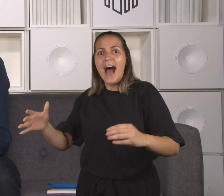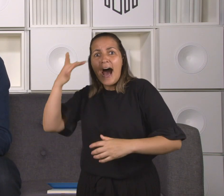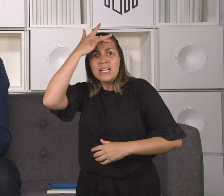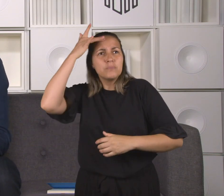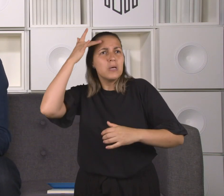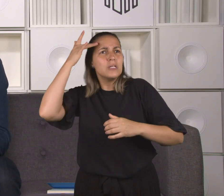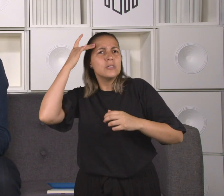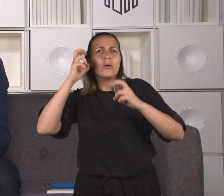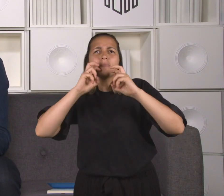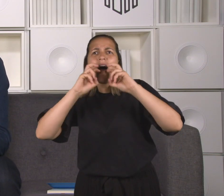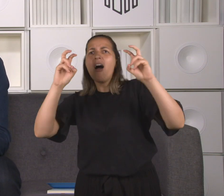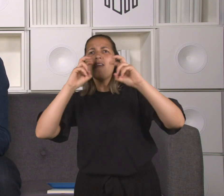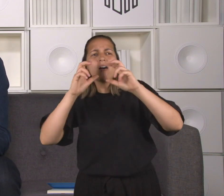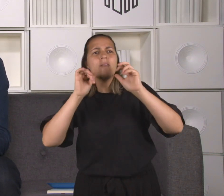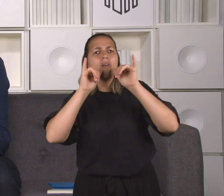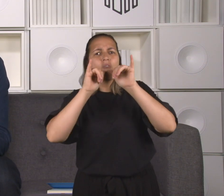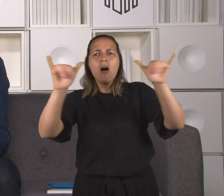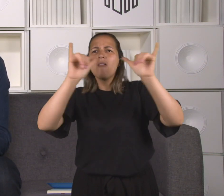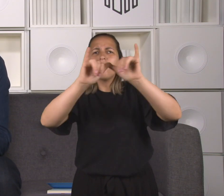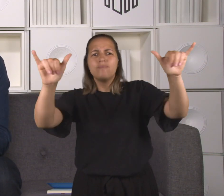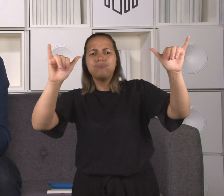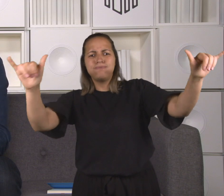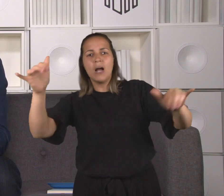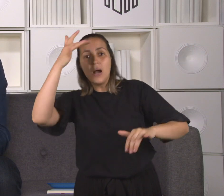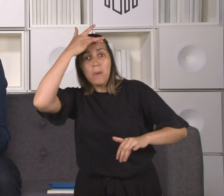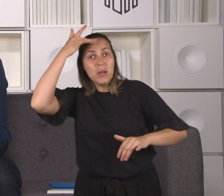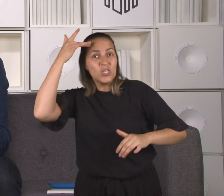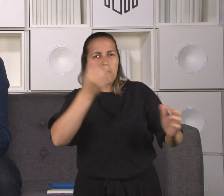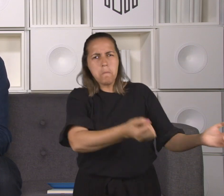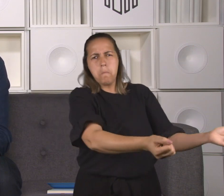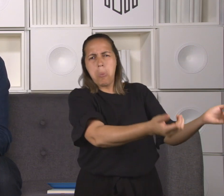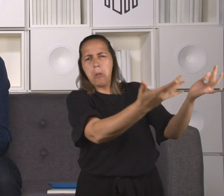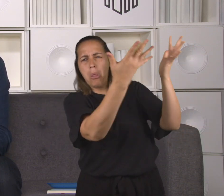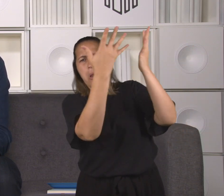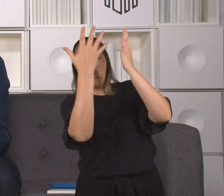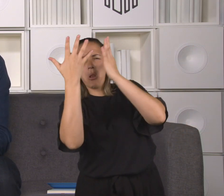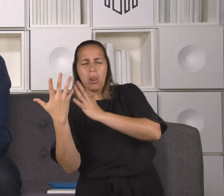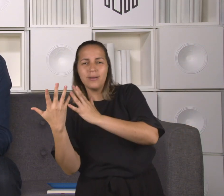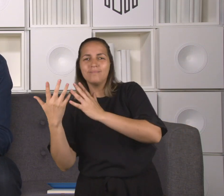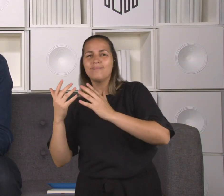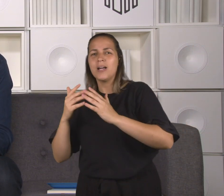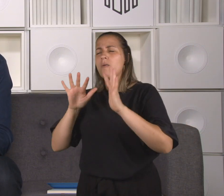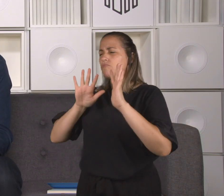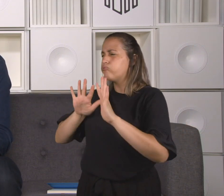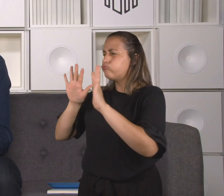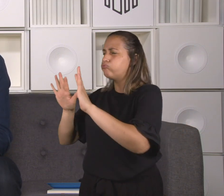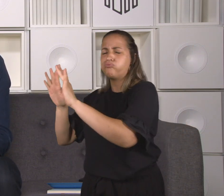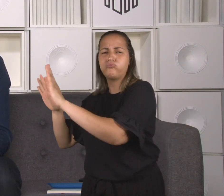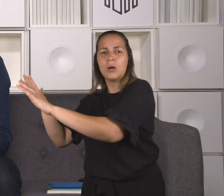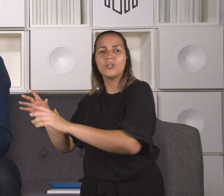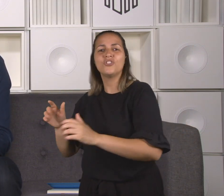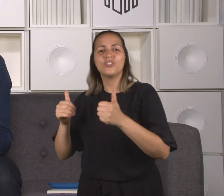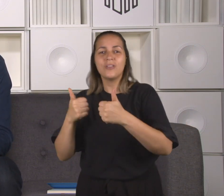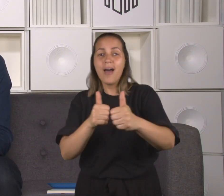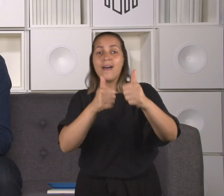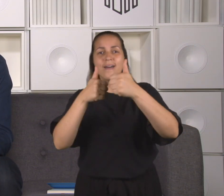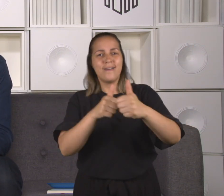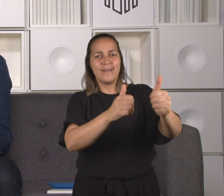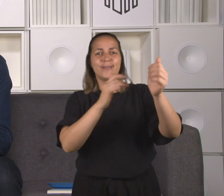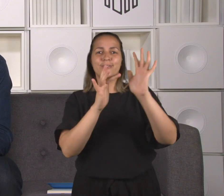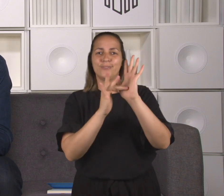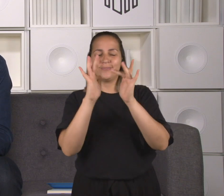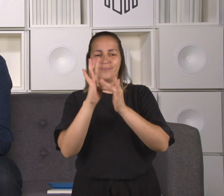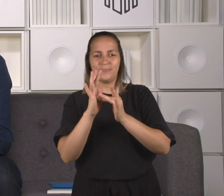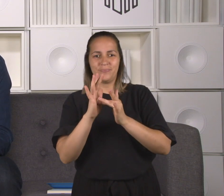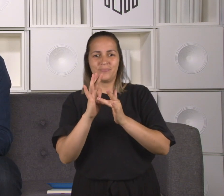as multidões começam a seguir a Jesus. E no versículo 17 de Lucas, capítulo 5, se diz que certo dia, quando